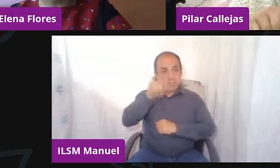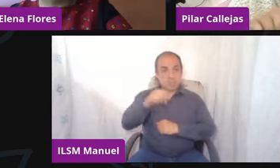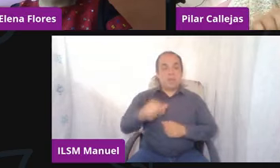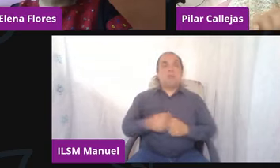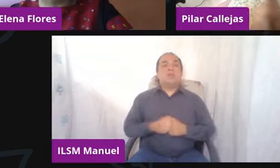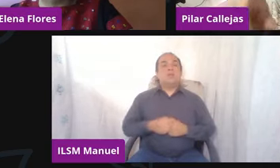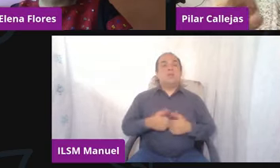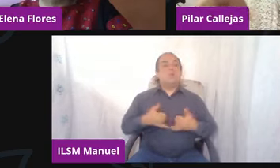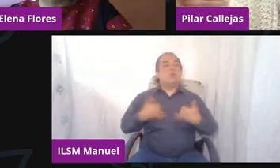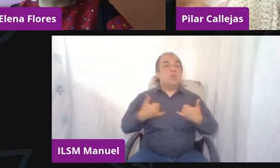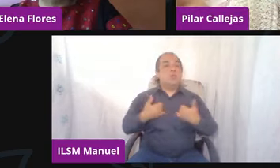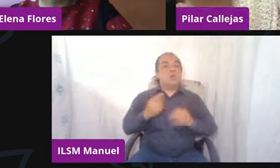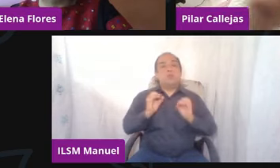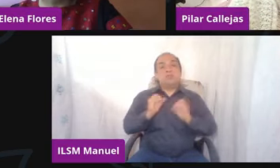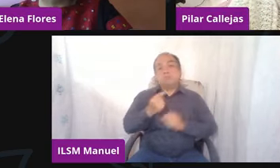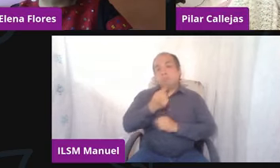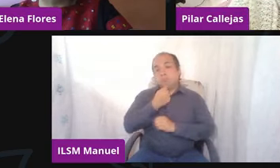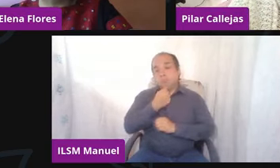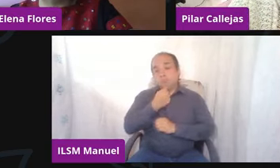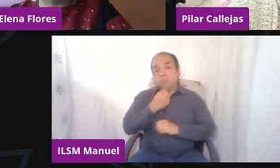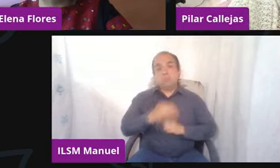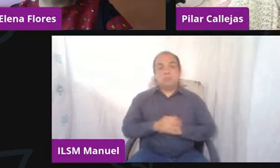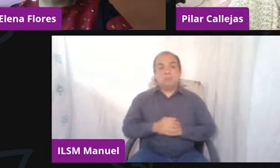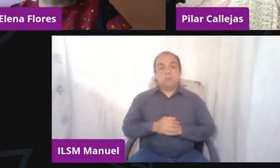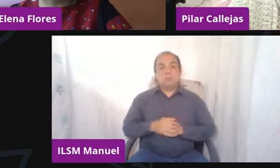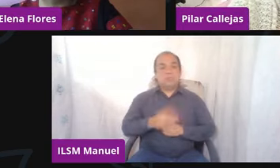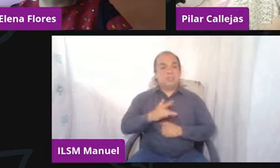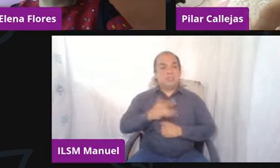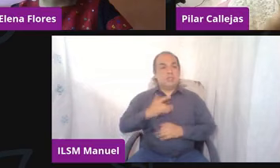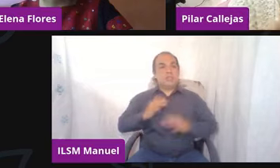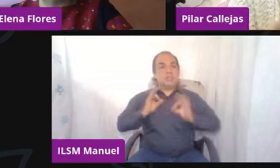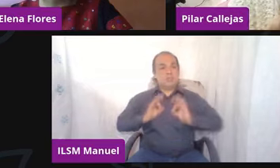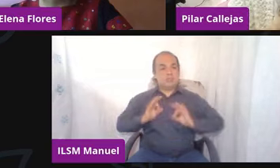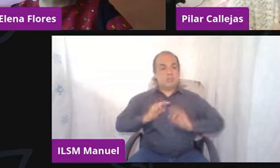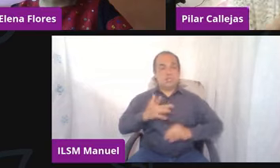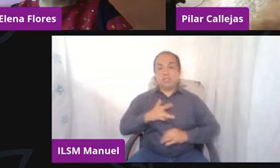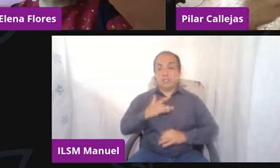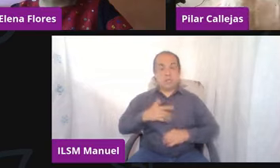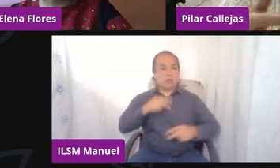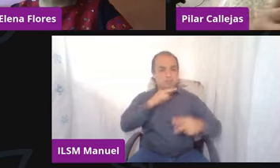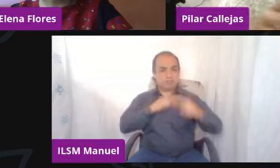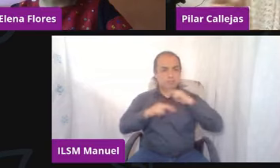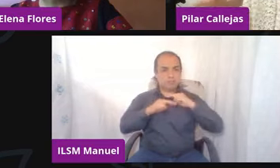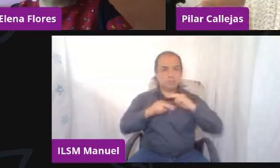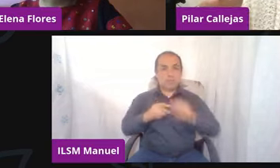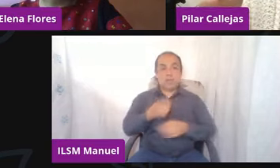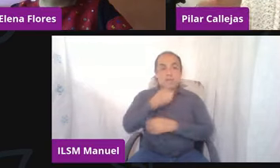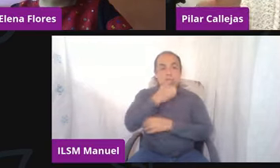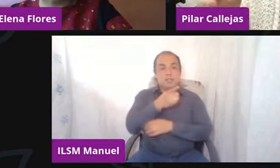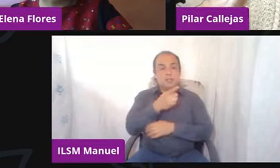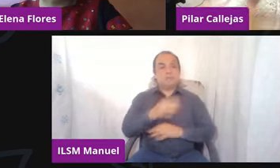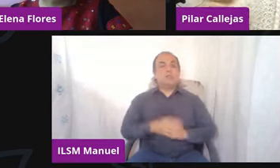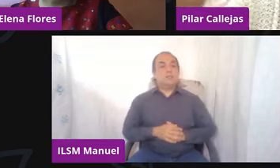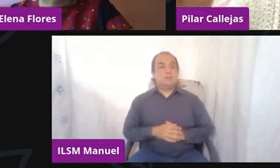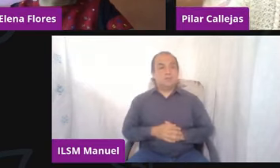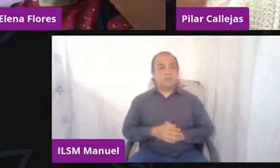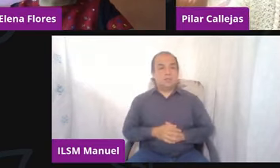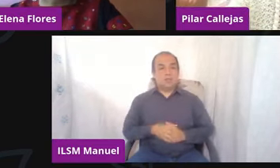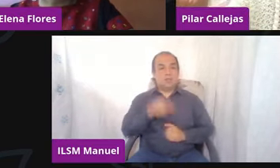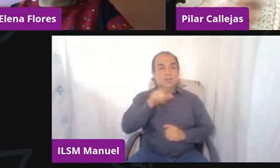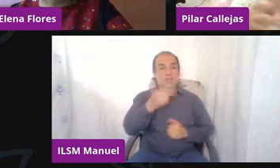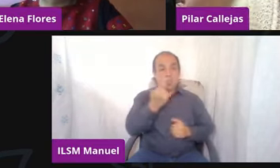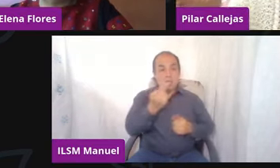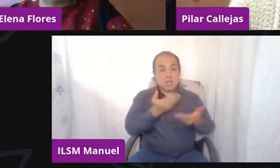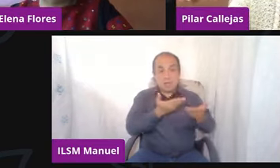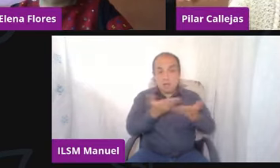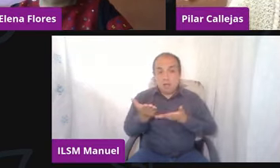niño esté tranquilo y no caiga en situaciones de angustia y si tienen y decirle, hermano, sea, tienes que llegar con un